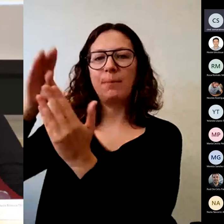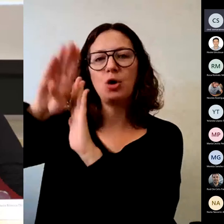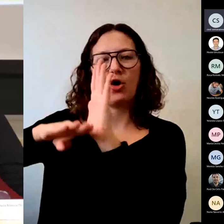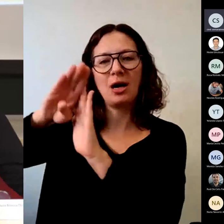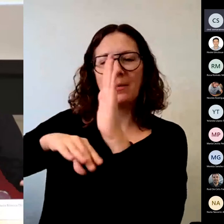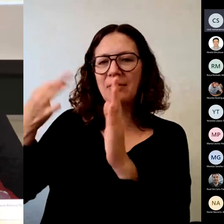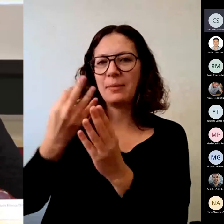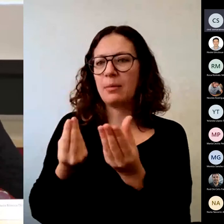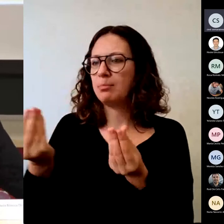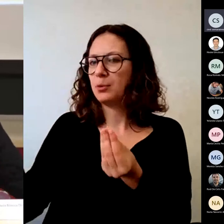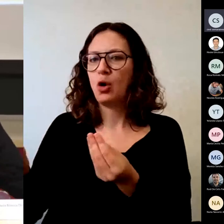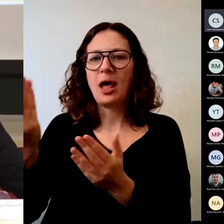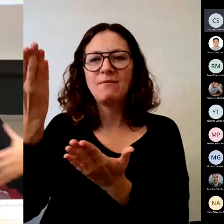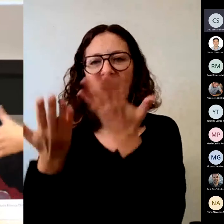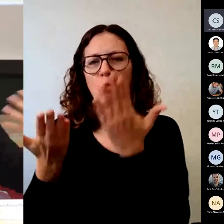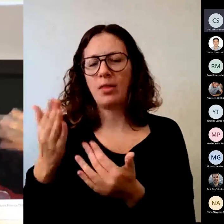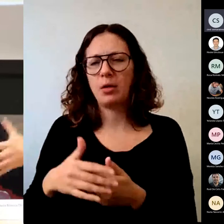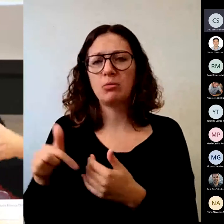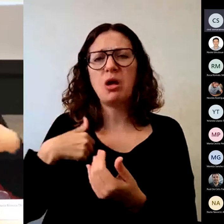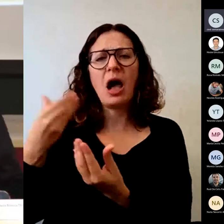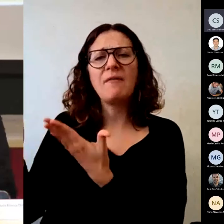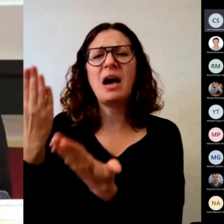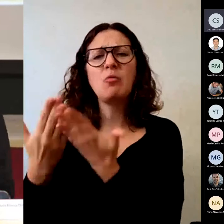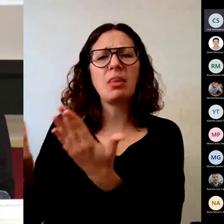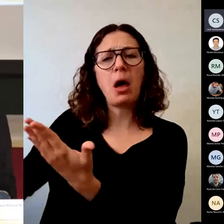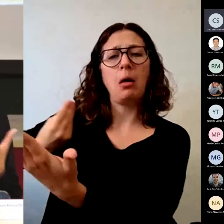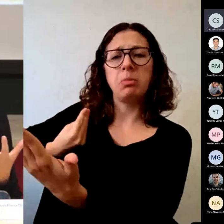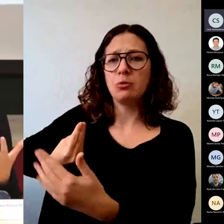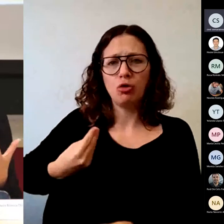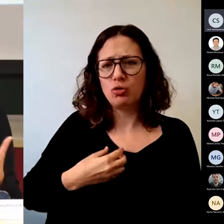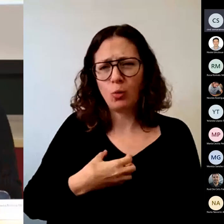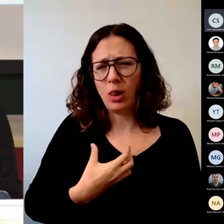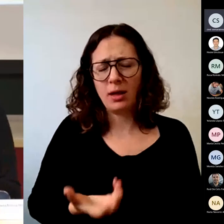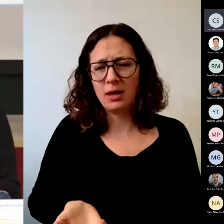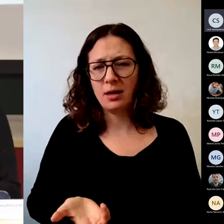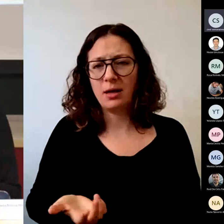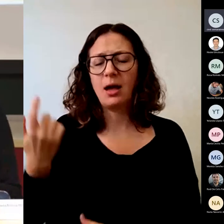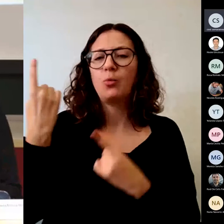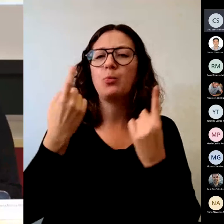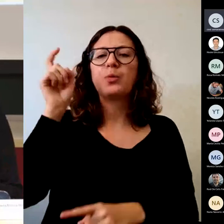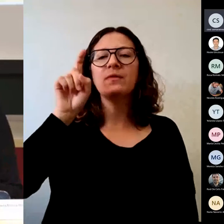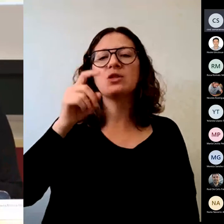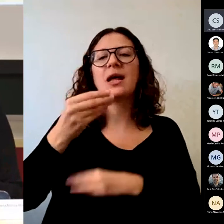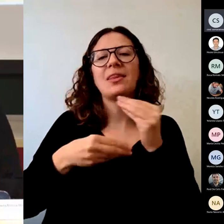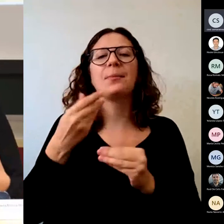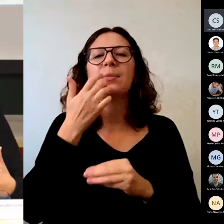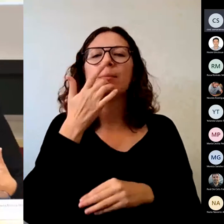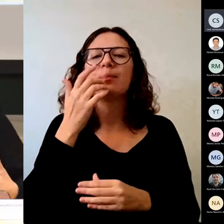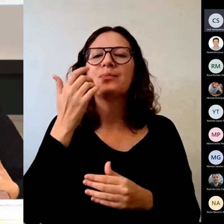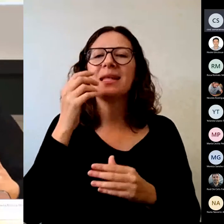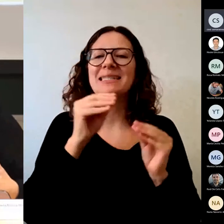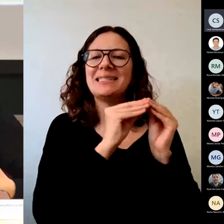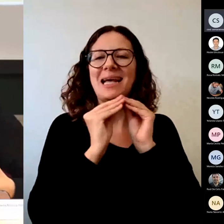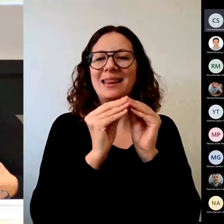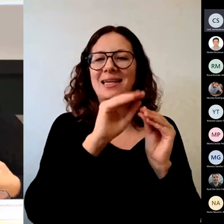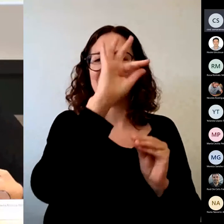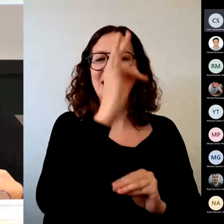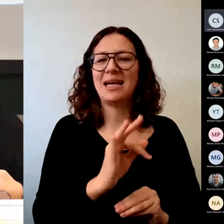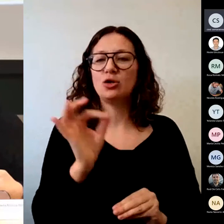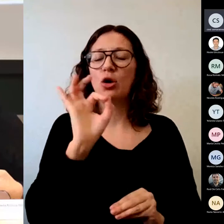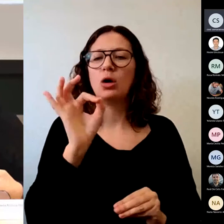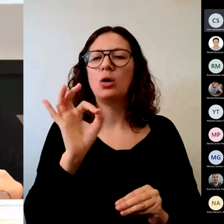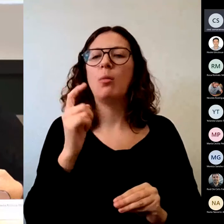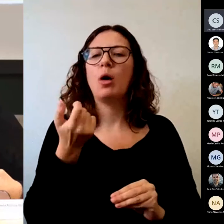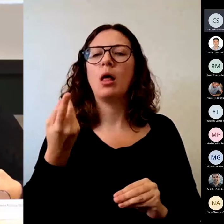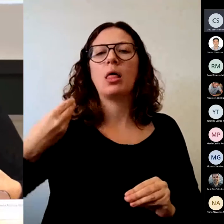pues muchos profesores cuando hacen bueno pues los exámenes tipo test los multiple choice los ocultan me ha costado